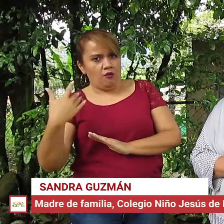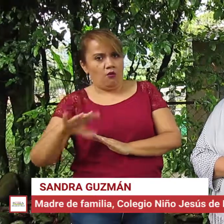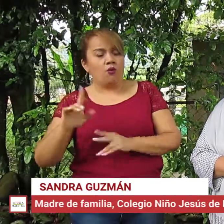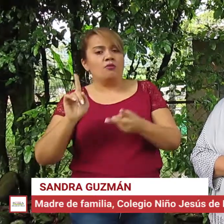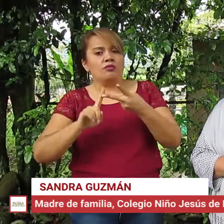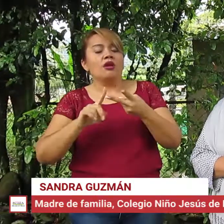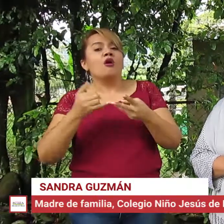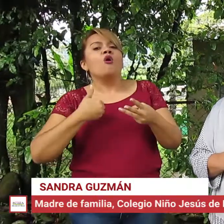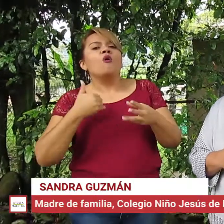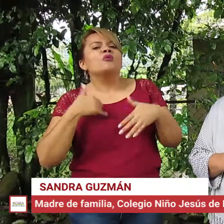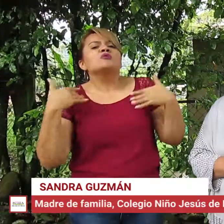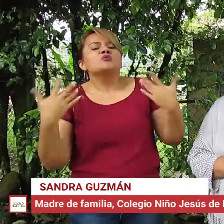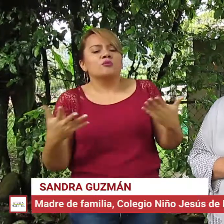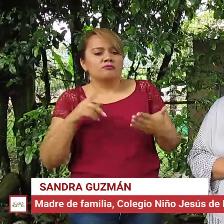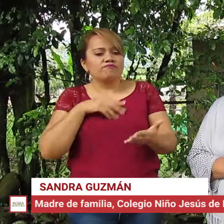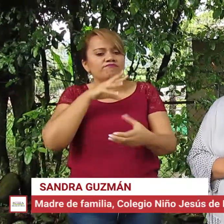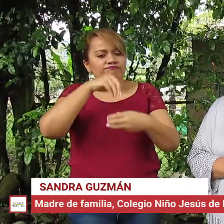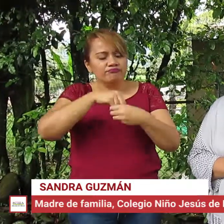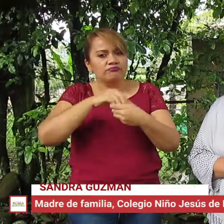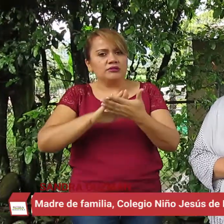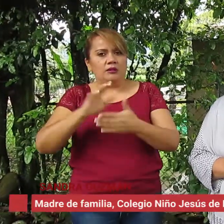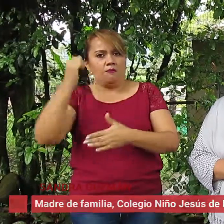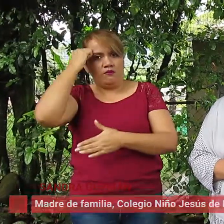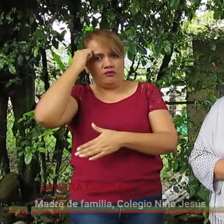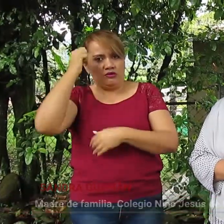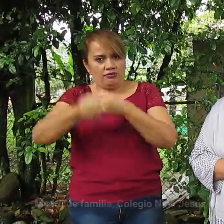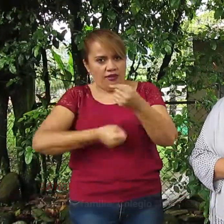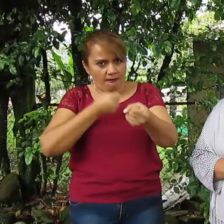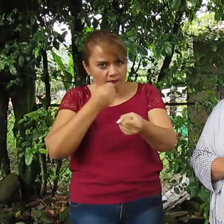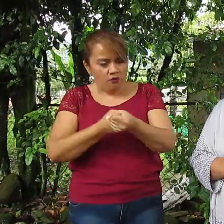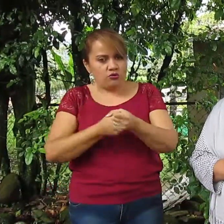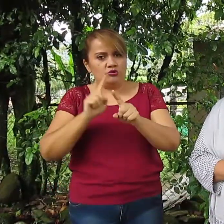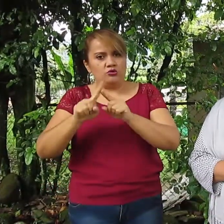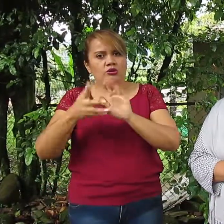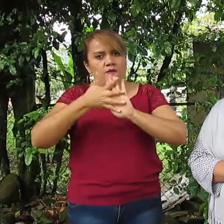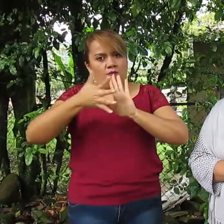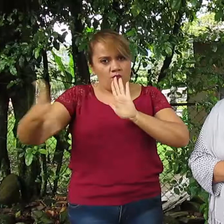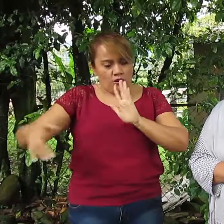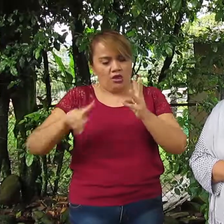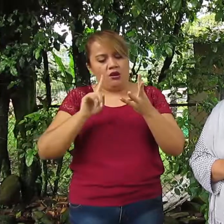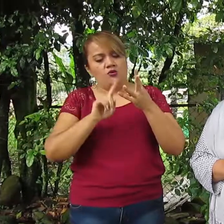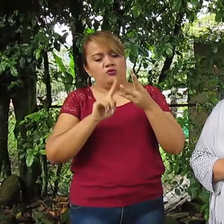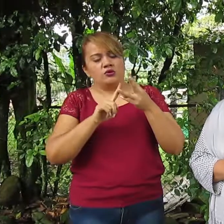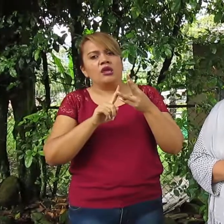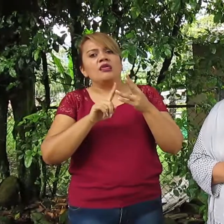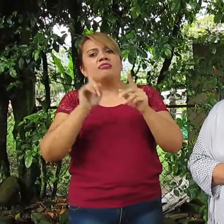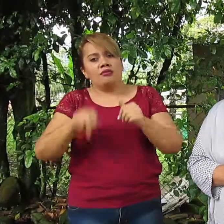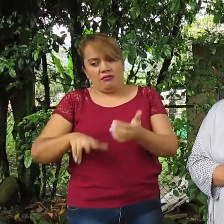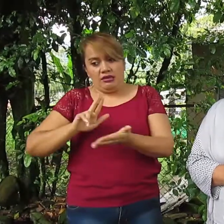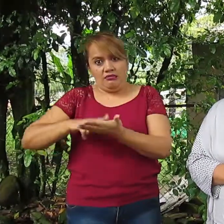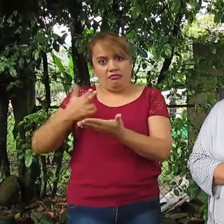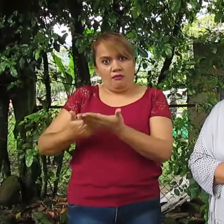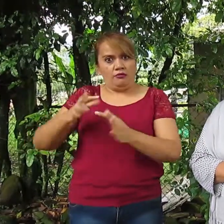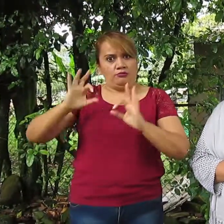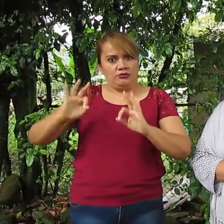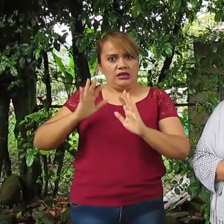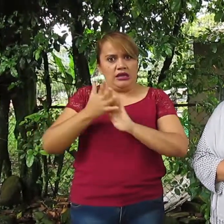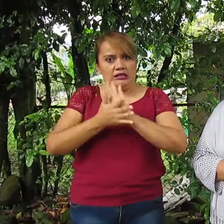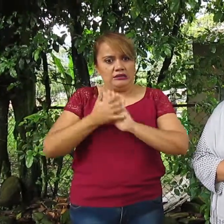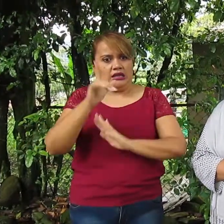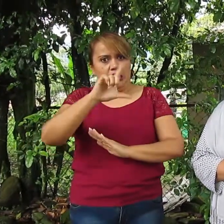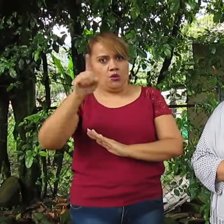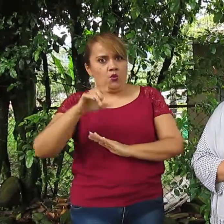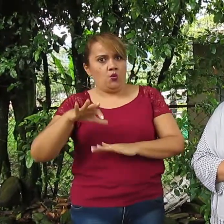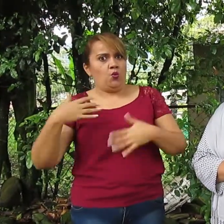cuentan con docentes de apoyo, modelos lingüísticos, intérpretes de lengua de